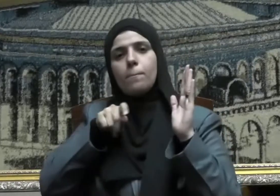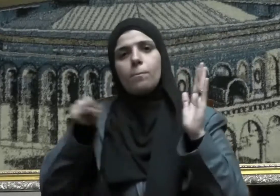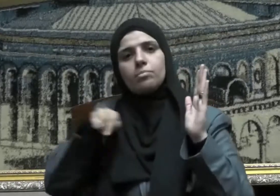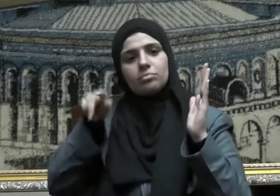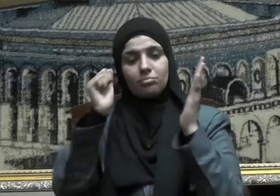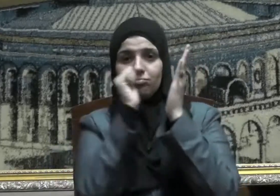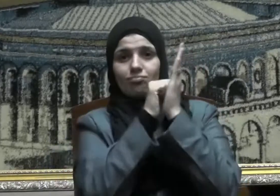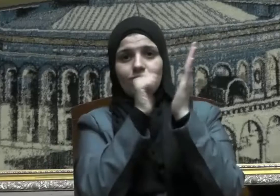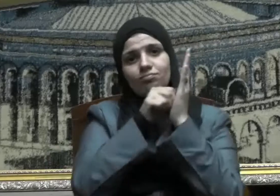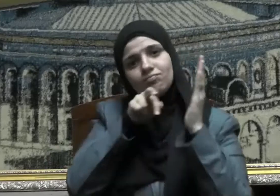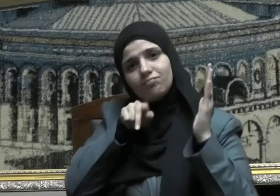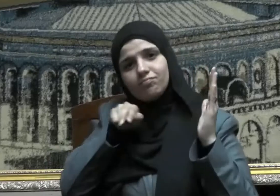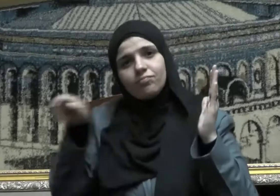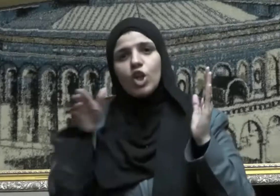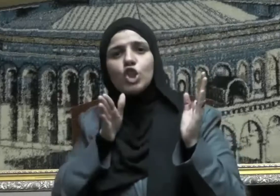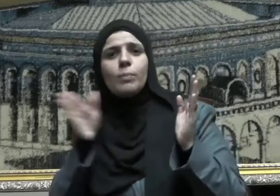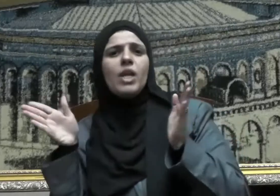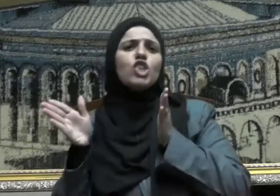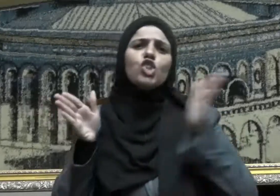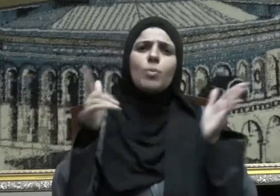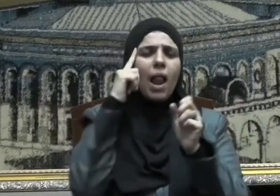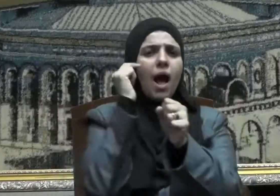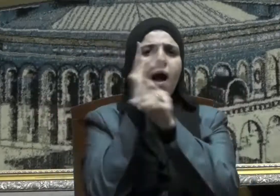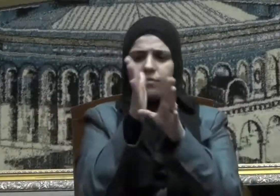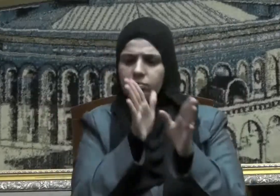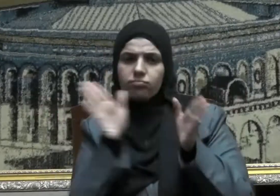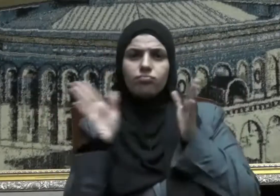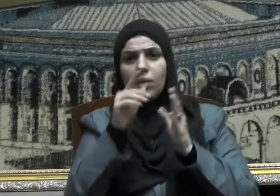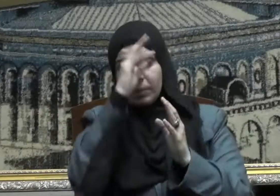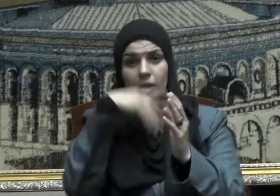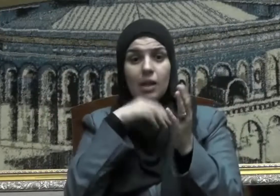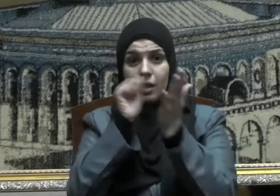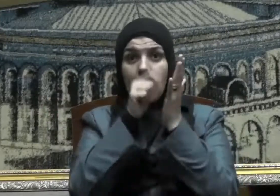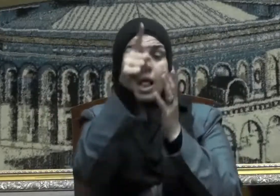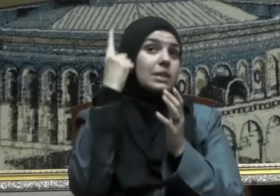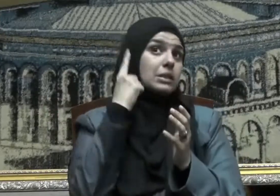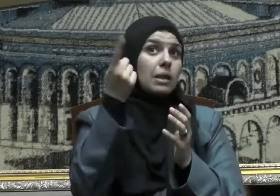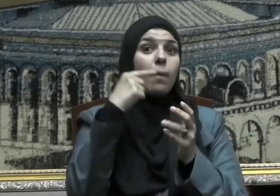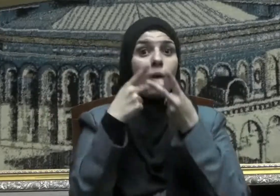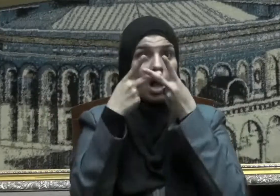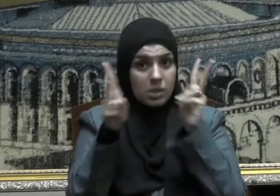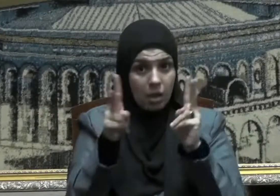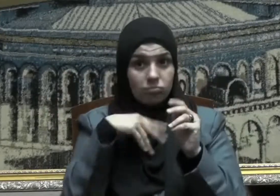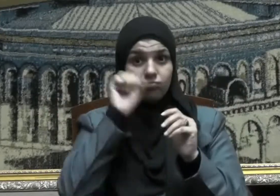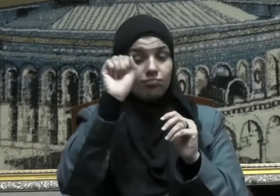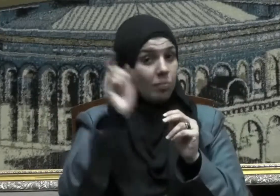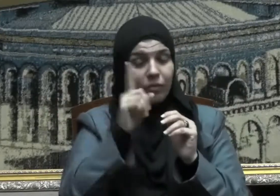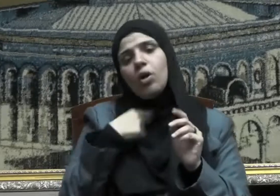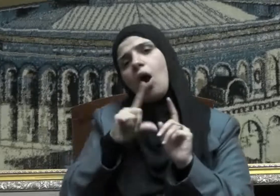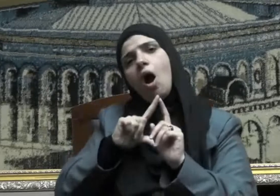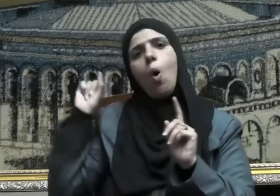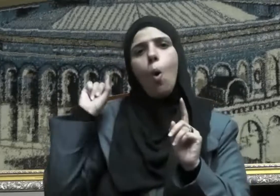يستقبله جاء يمينا وشمالا فإن أذن له وإلا انصرف